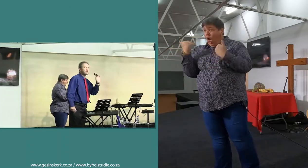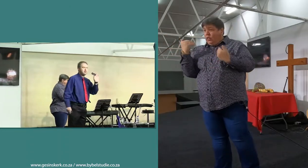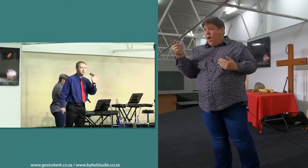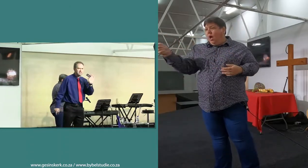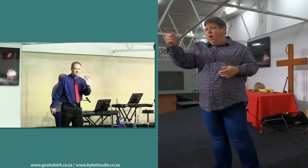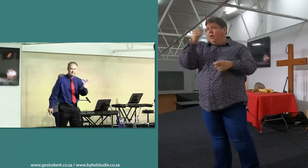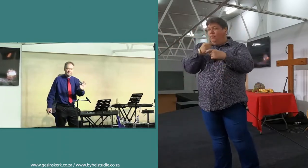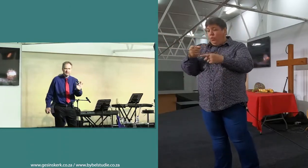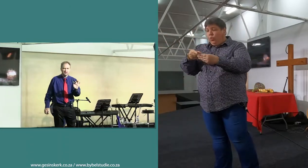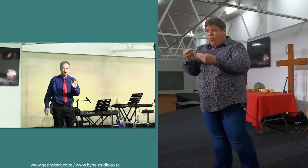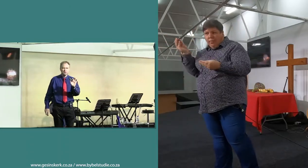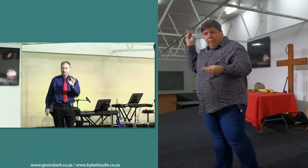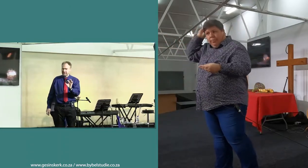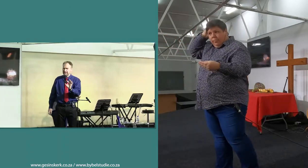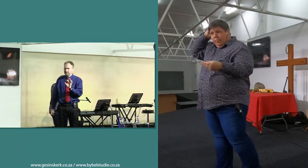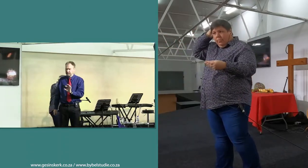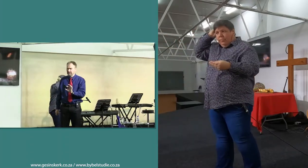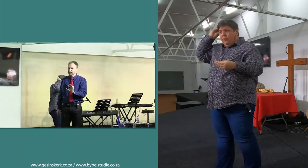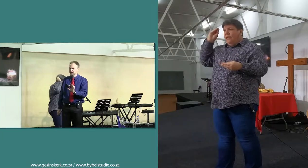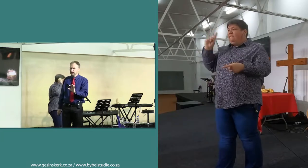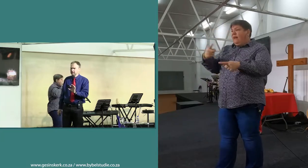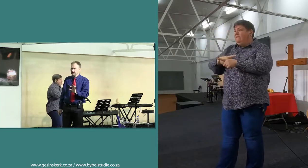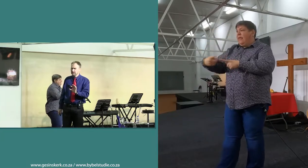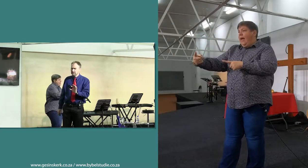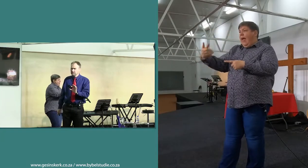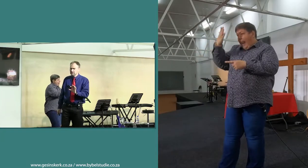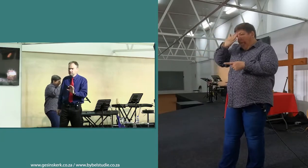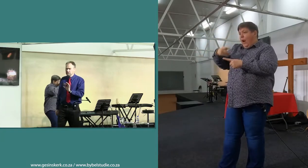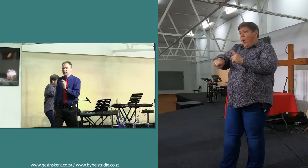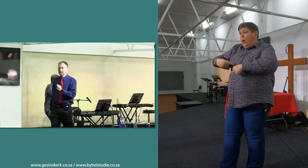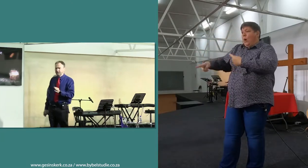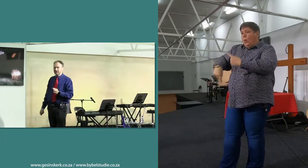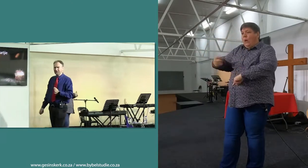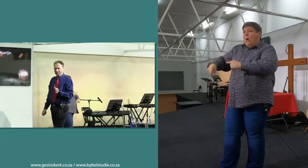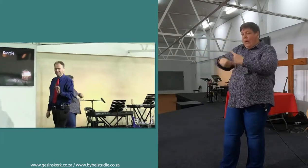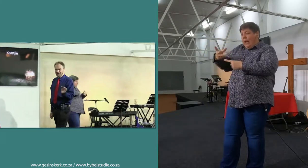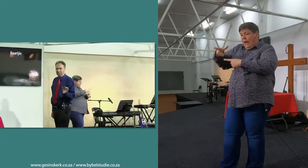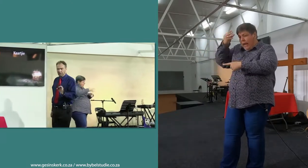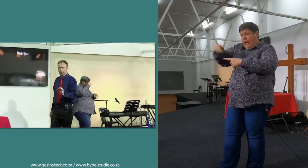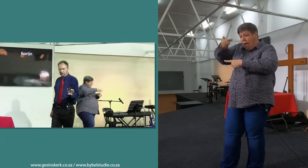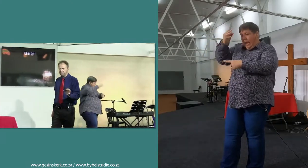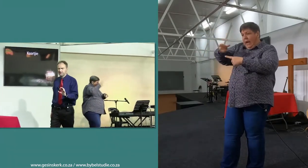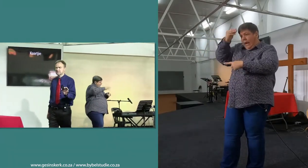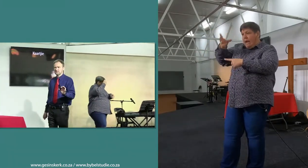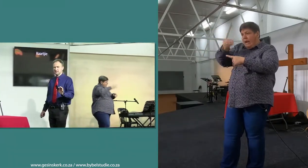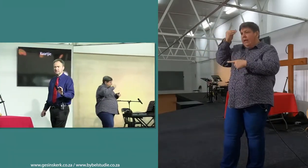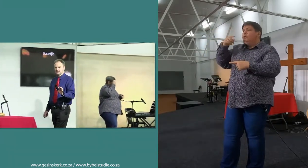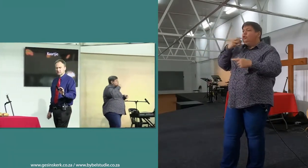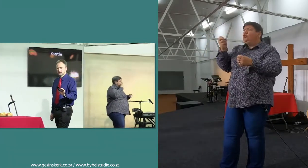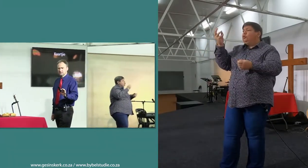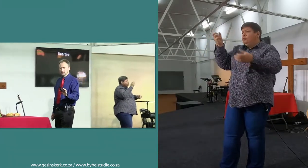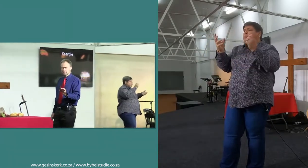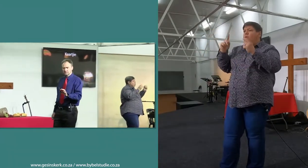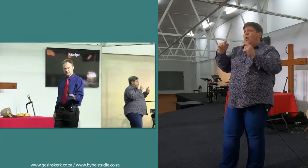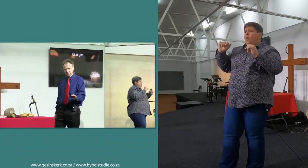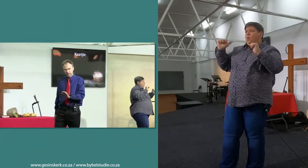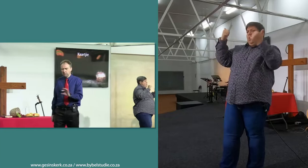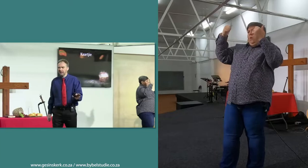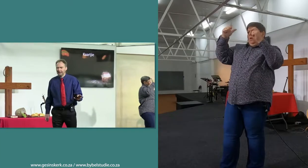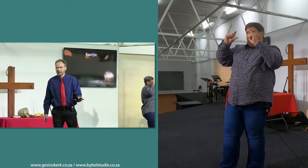memoriseer vir die week, ons gaan het eenvoudig hou, en daar gaan een paar hoorgraad versies wees, ons moet allemaal uitdag,